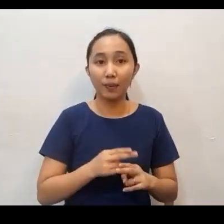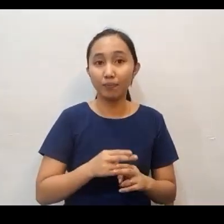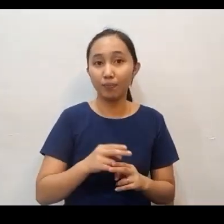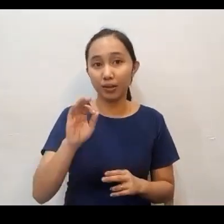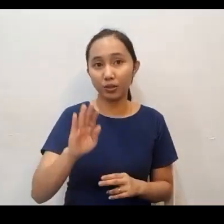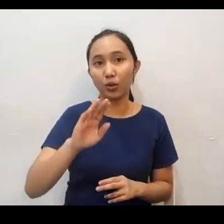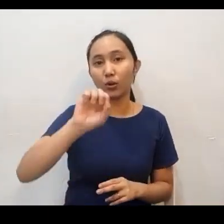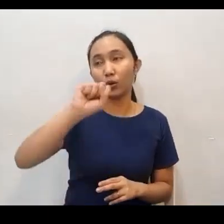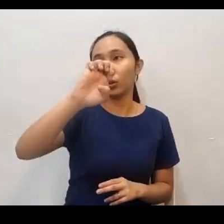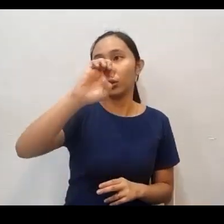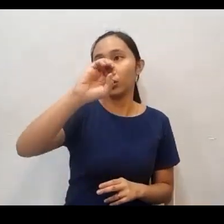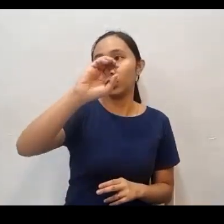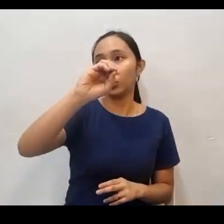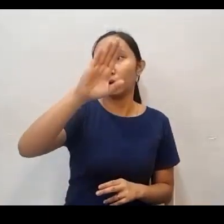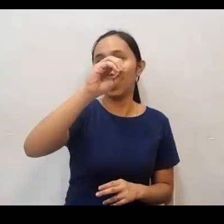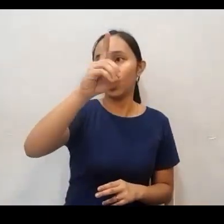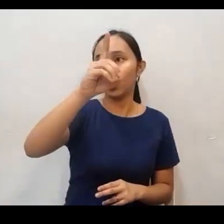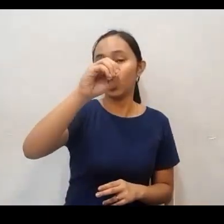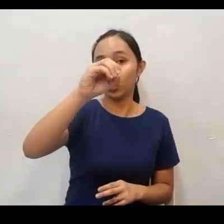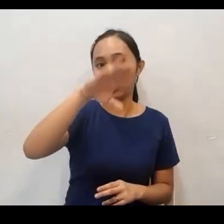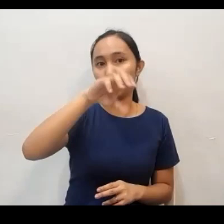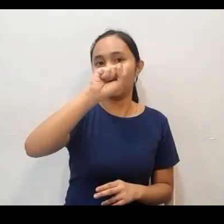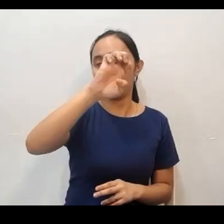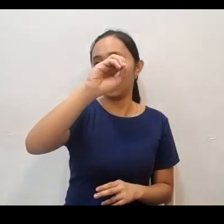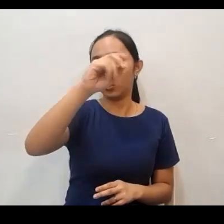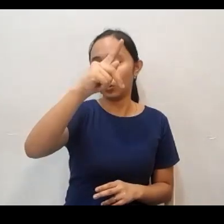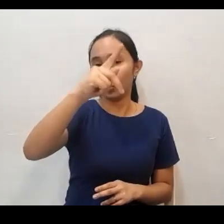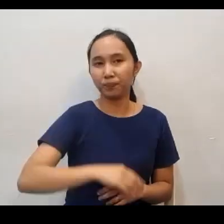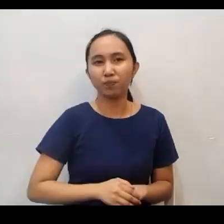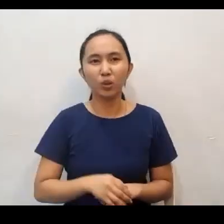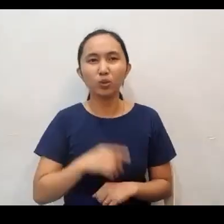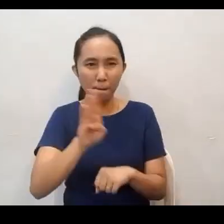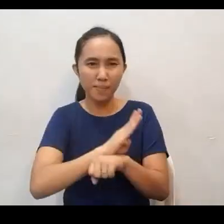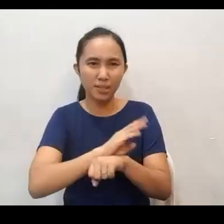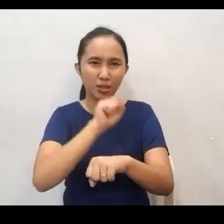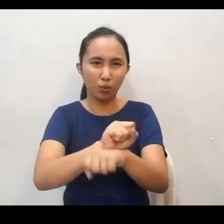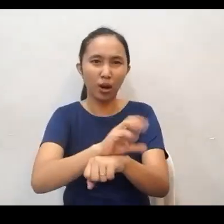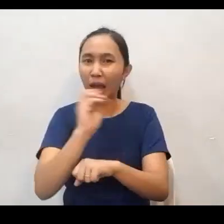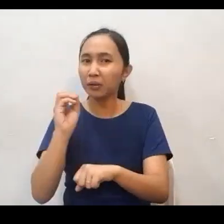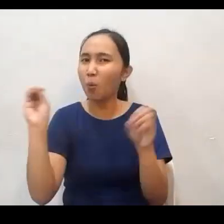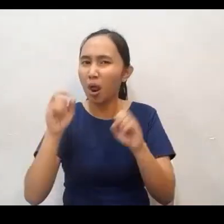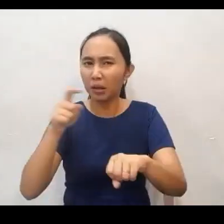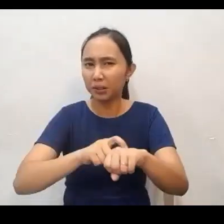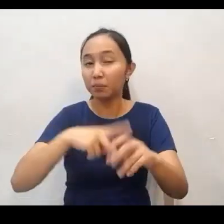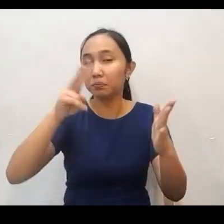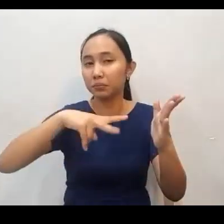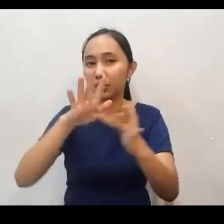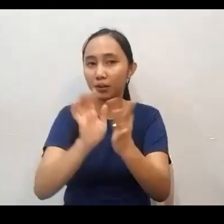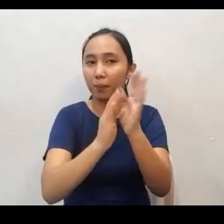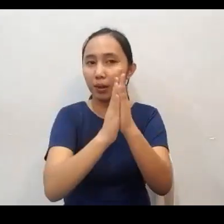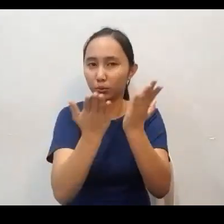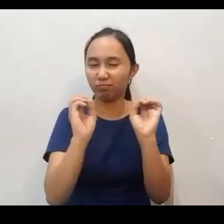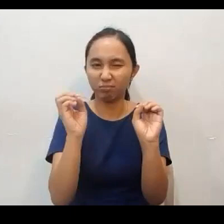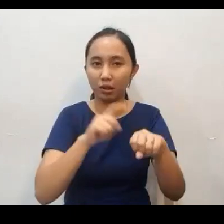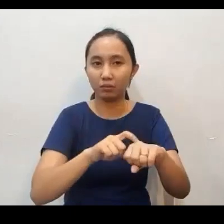pong maligta, siya po talaga ay napakaabala sa sanlibutan. He didn't have time to read the Bible. At wala na po talaga siyang sapat na panahon para